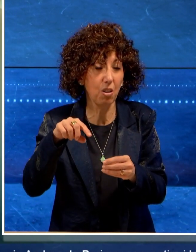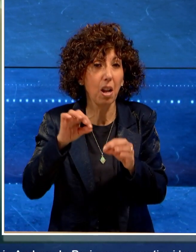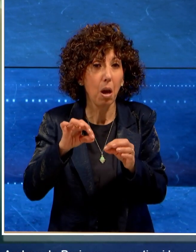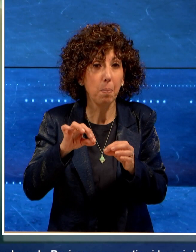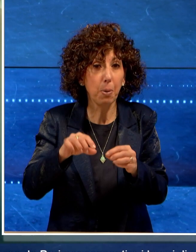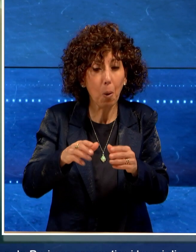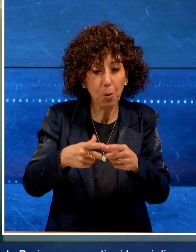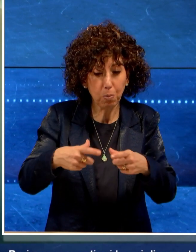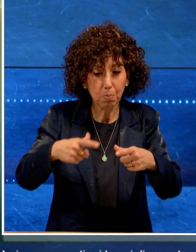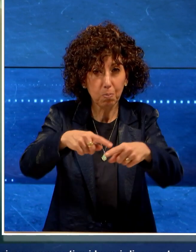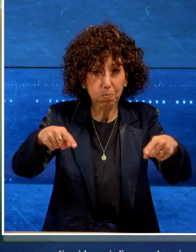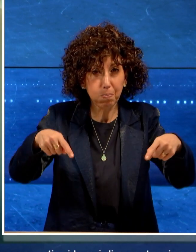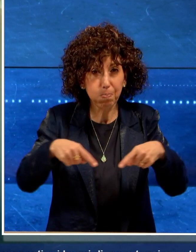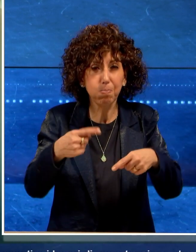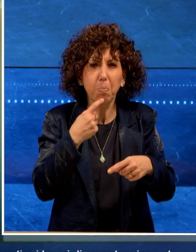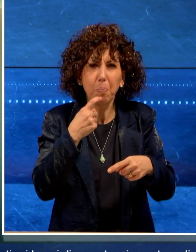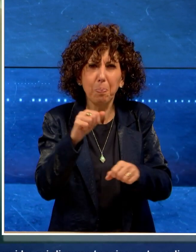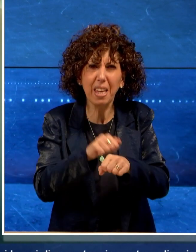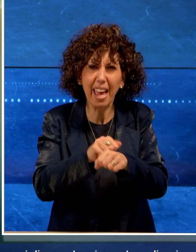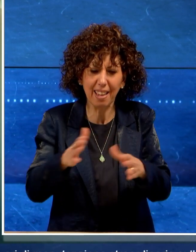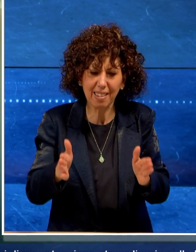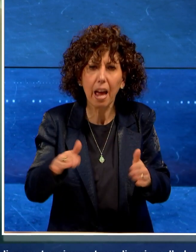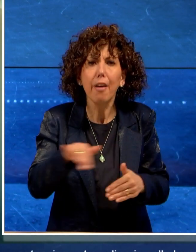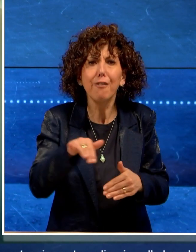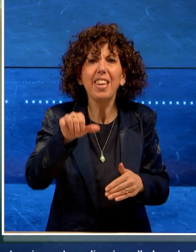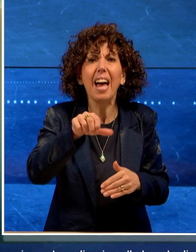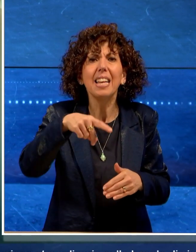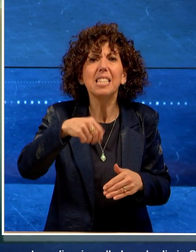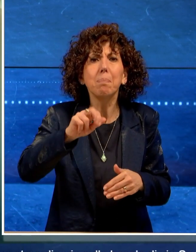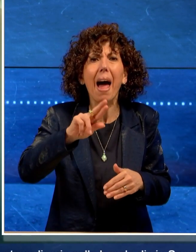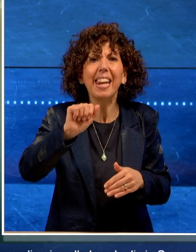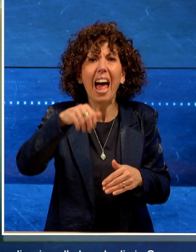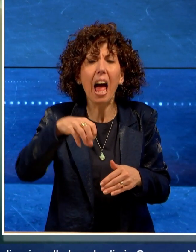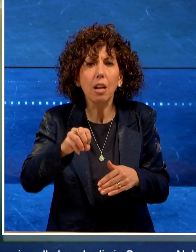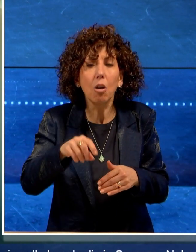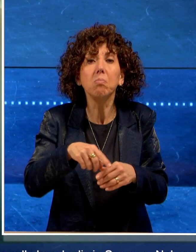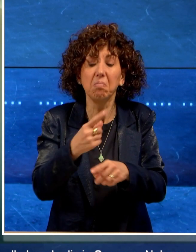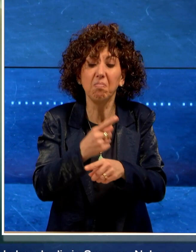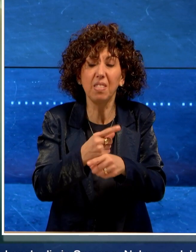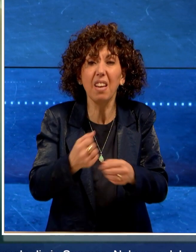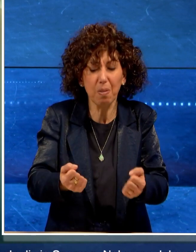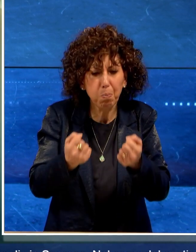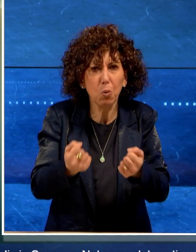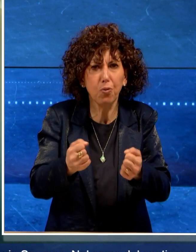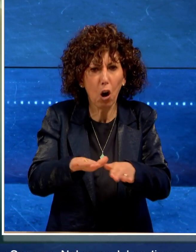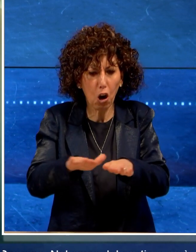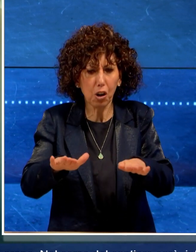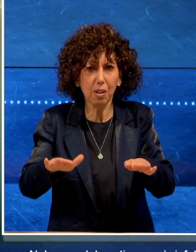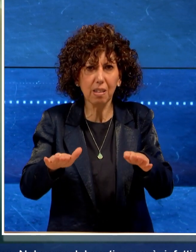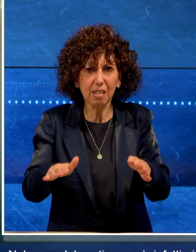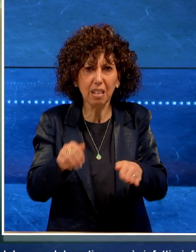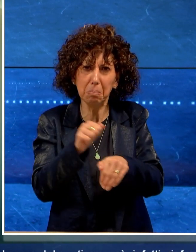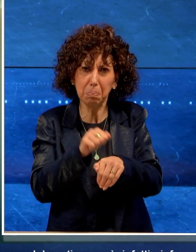basole di via Sparano. Nel corso del cantiere sarà rinforzata la tenuta delle basole